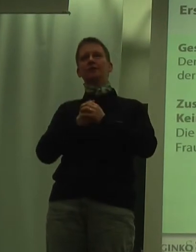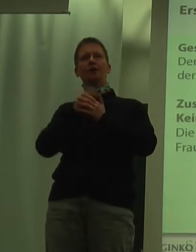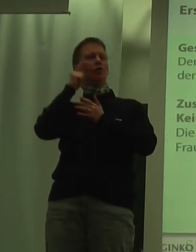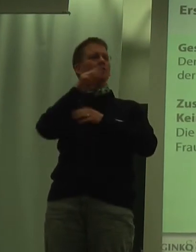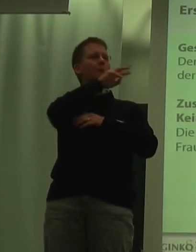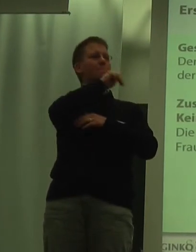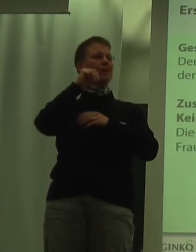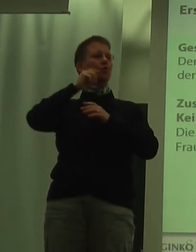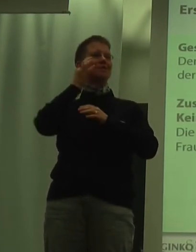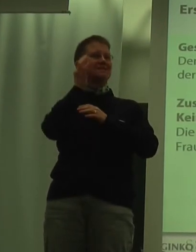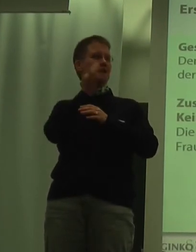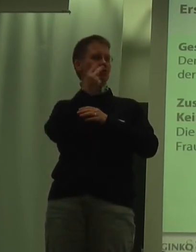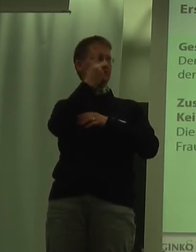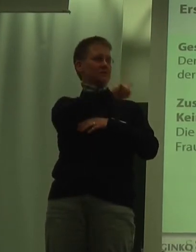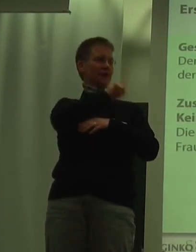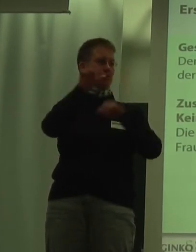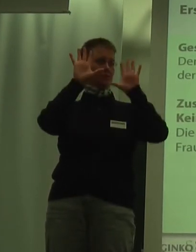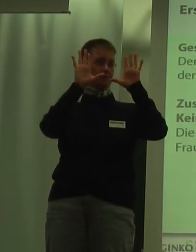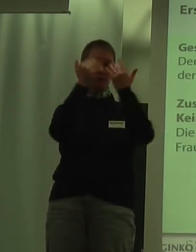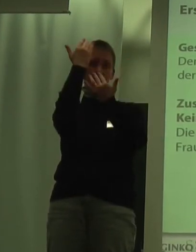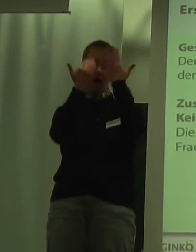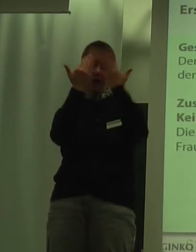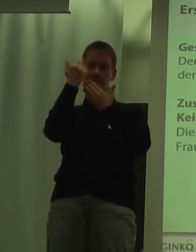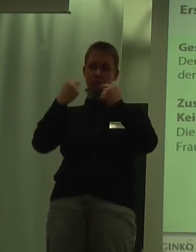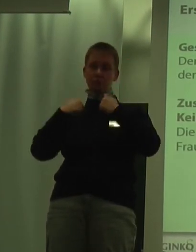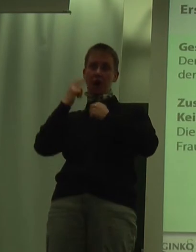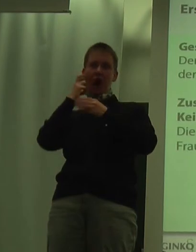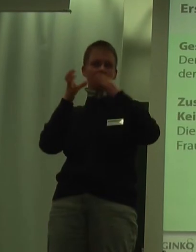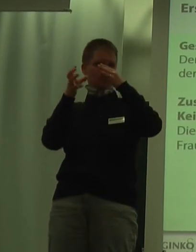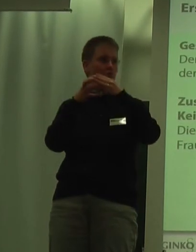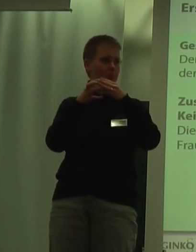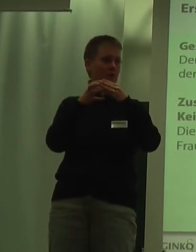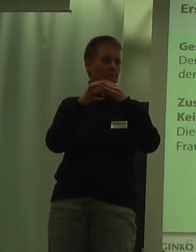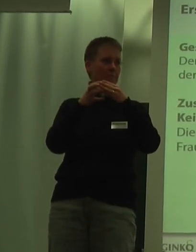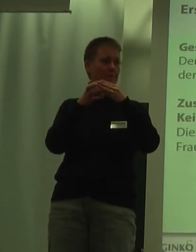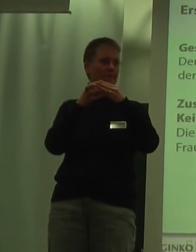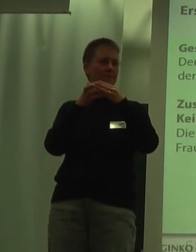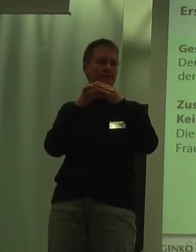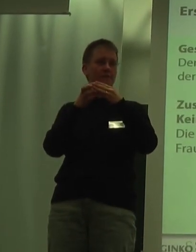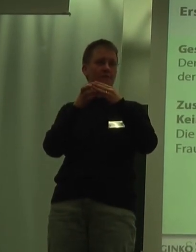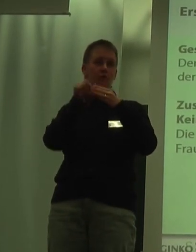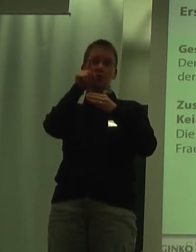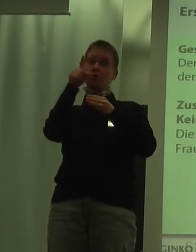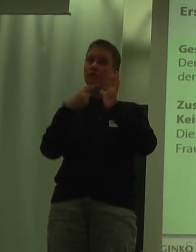2010, und haben gerechnet, so wie unsere Altersgruppierungen, und da zeigt sich, dass in dieser